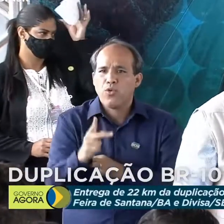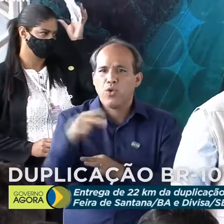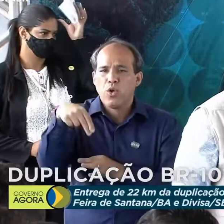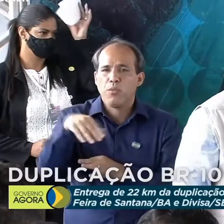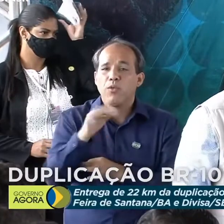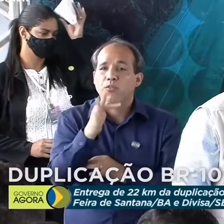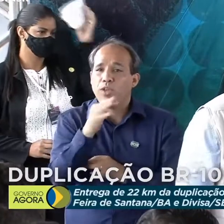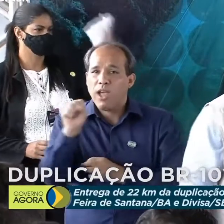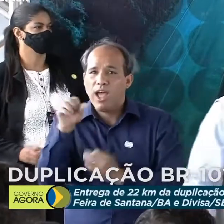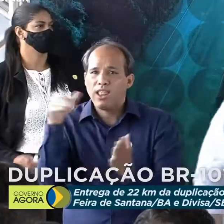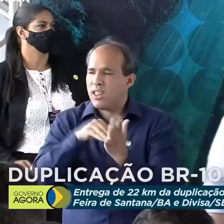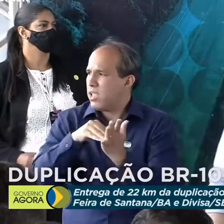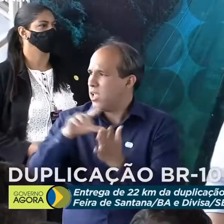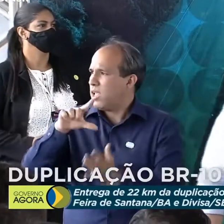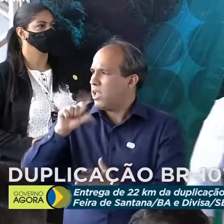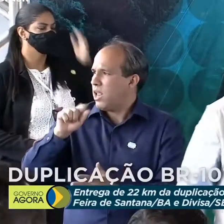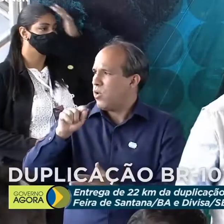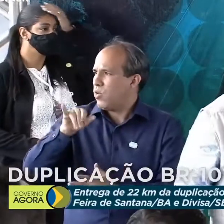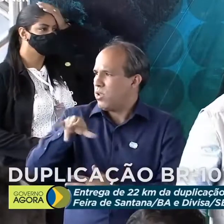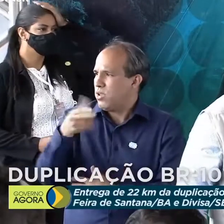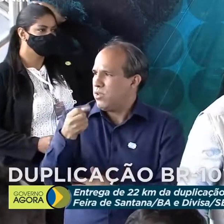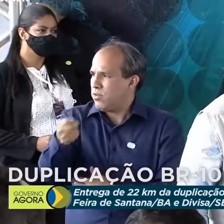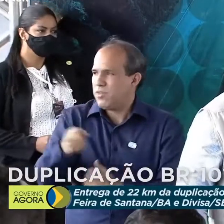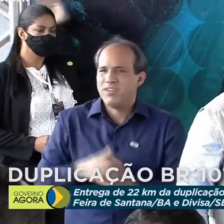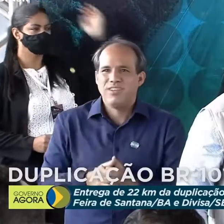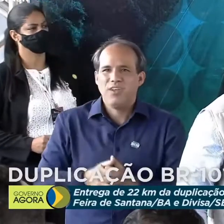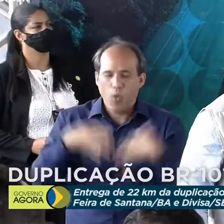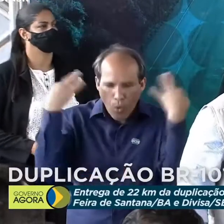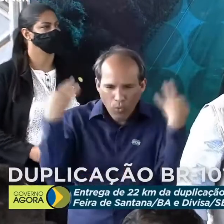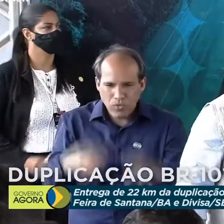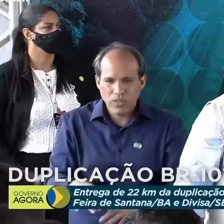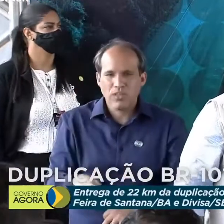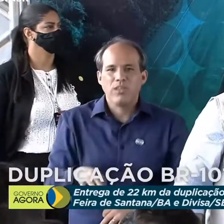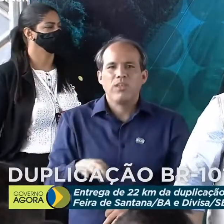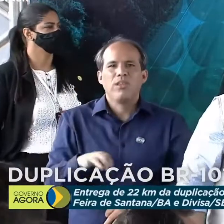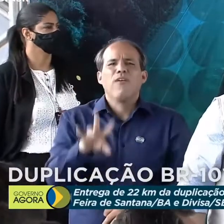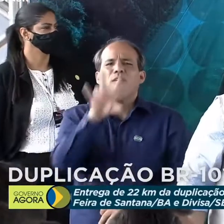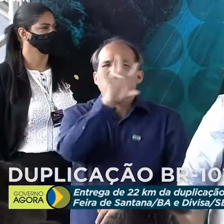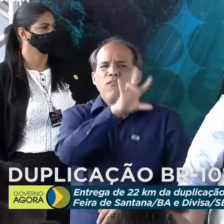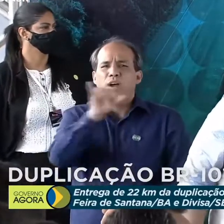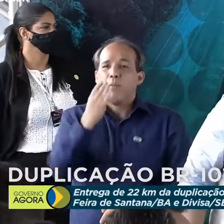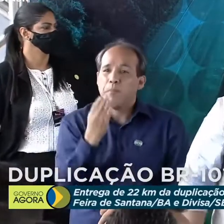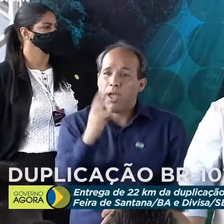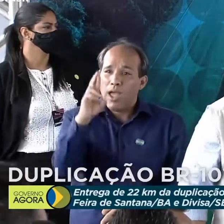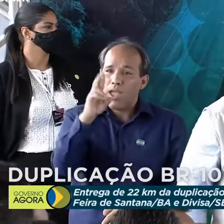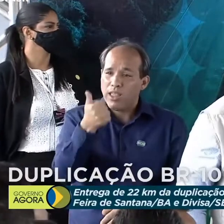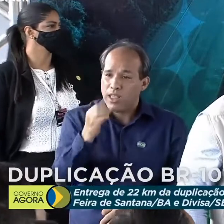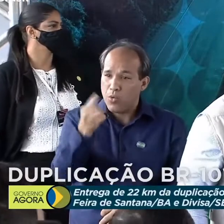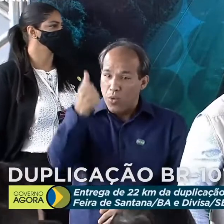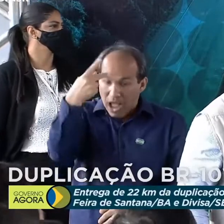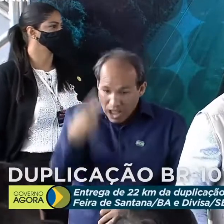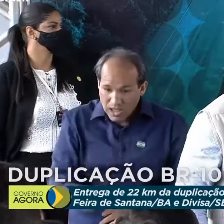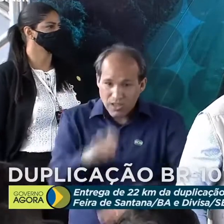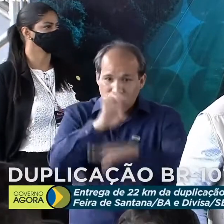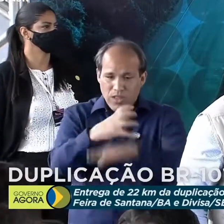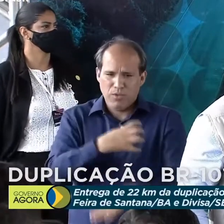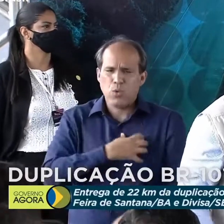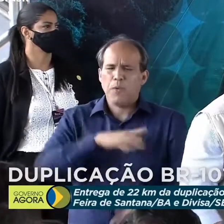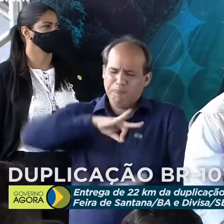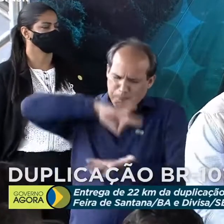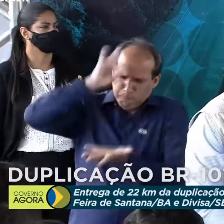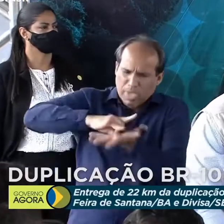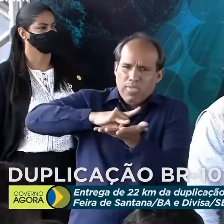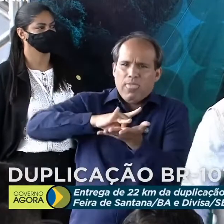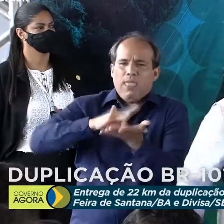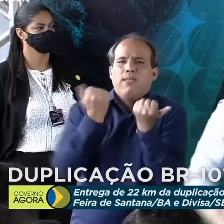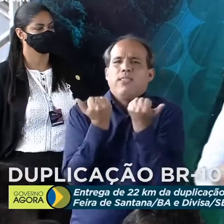até Alagoinhas. Então, sem dúvida nenhuma, nós vamos tornar a BR-101 aqui na Bahia uma realidade.